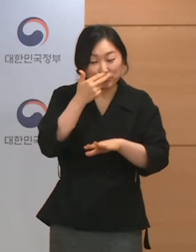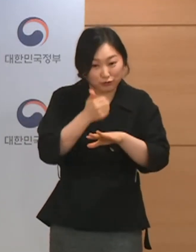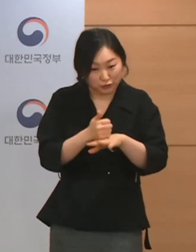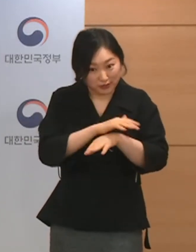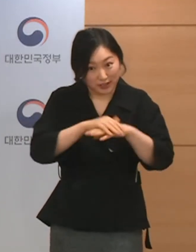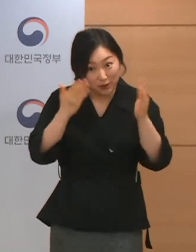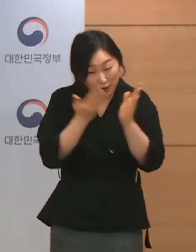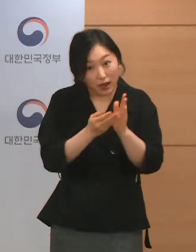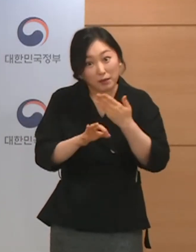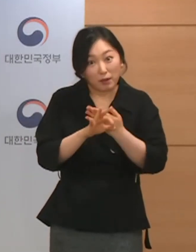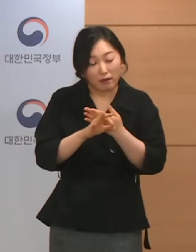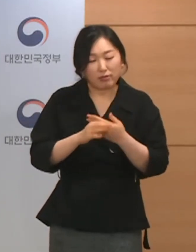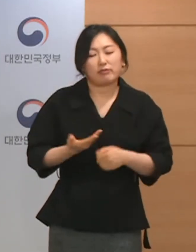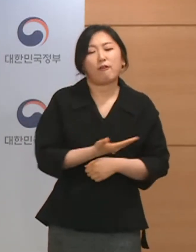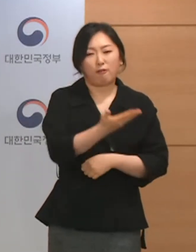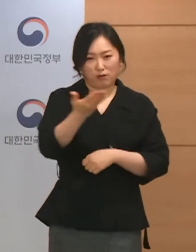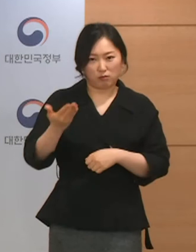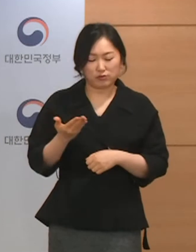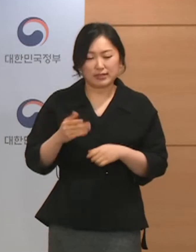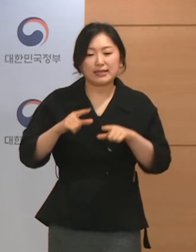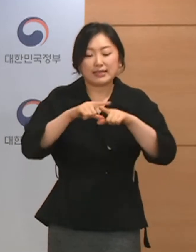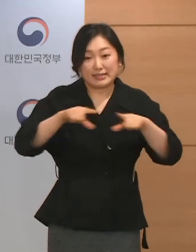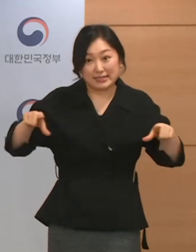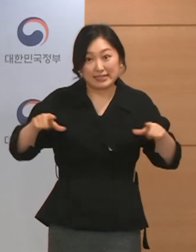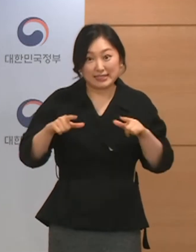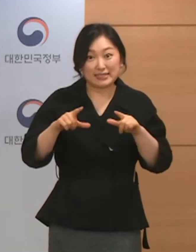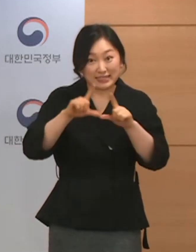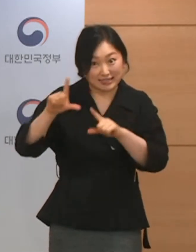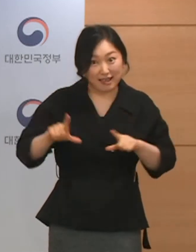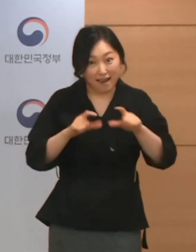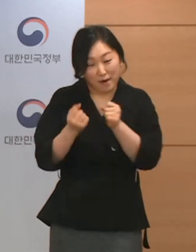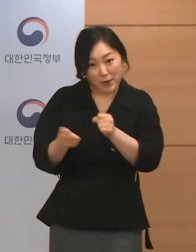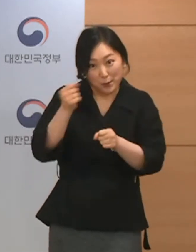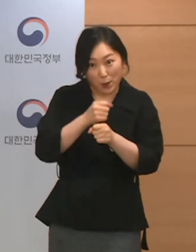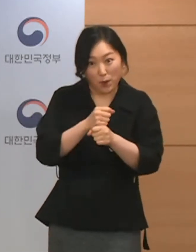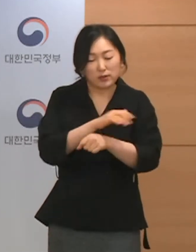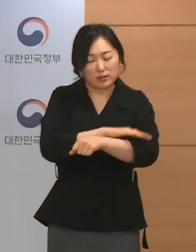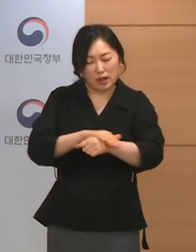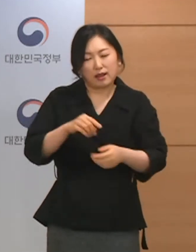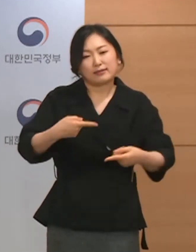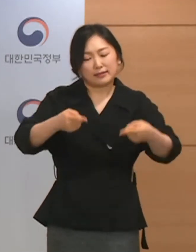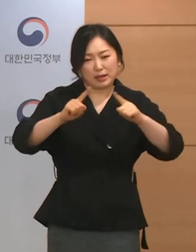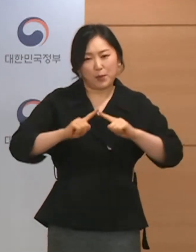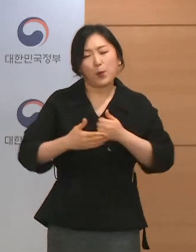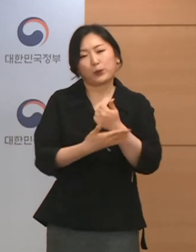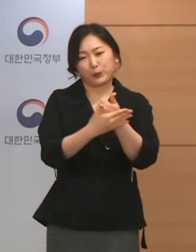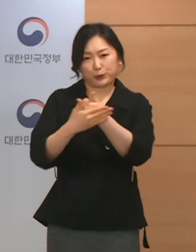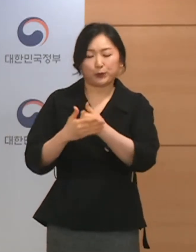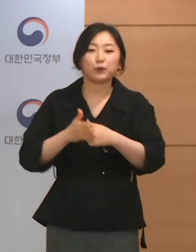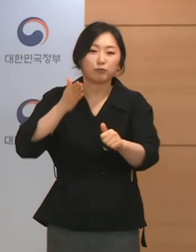되찾을 수 있도록 국민 여러분들의 참여와 협조를 부탁드리겠습니다.